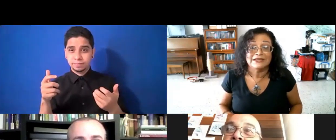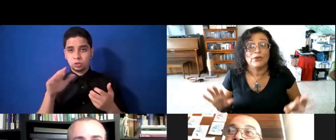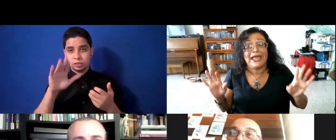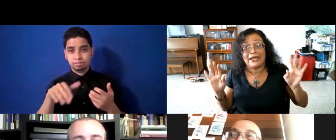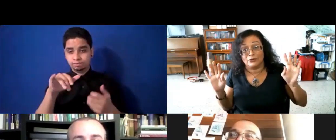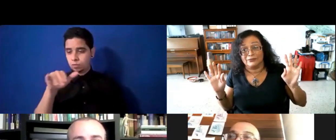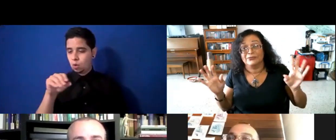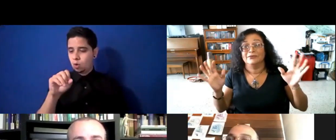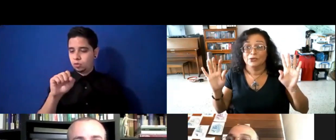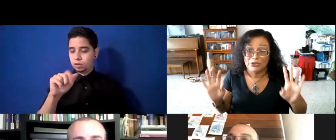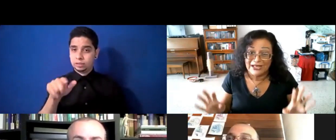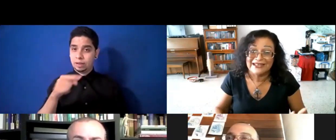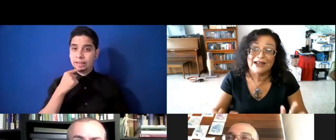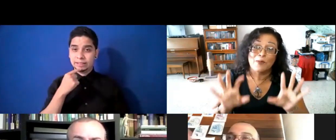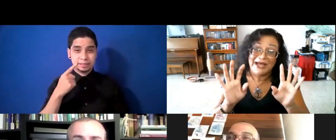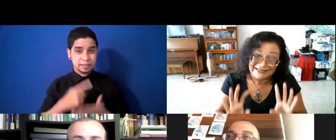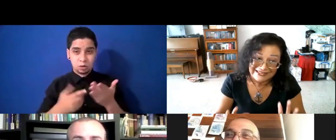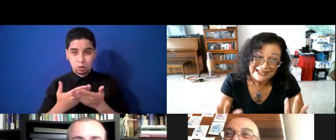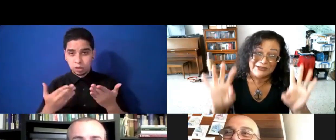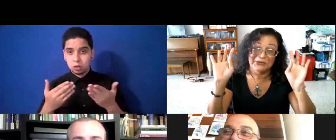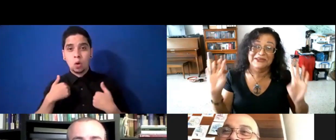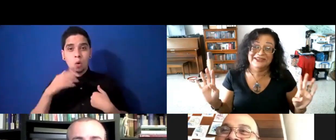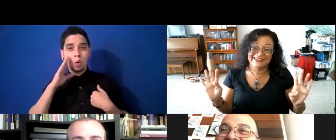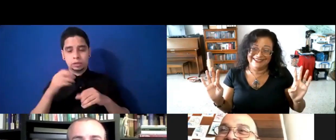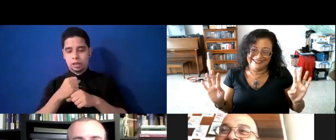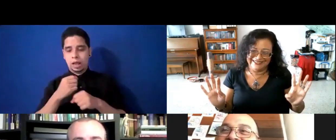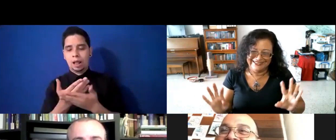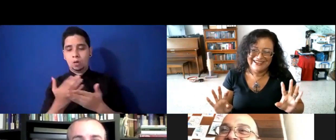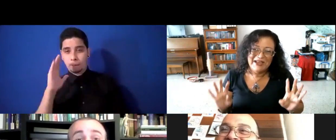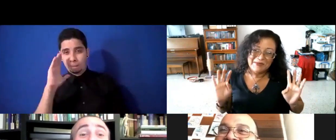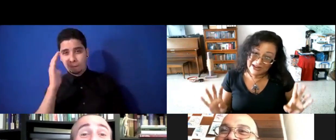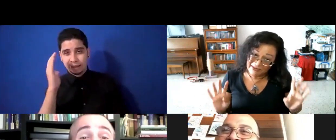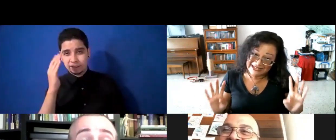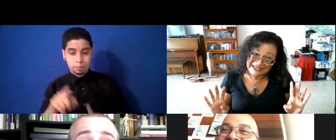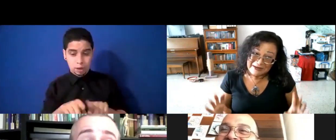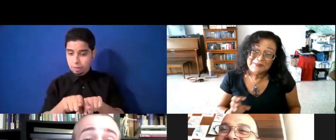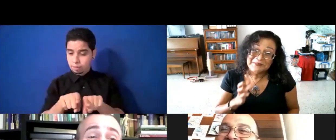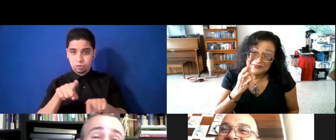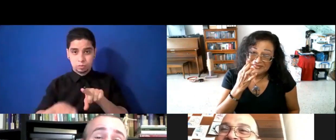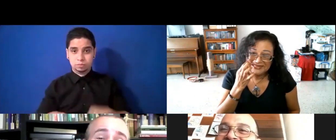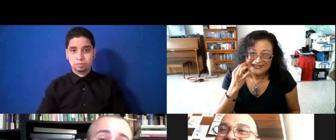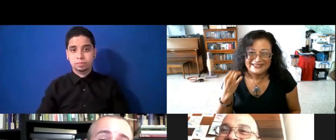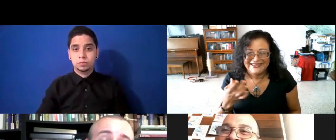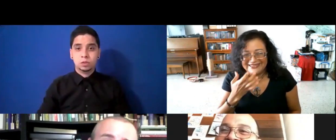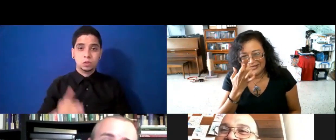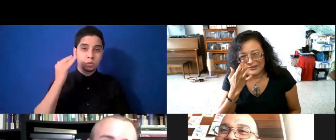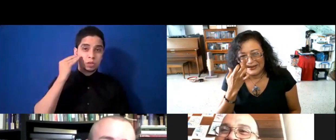dice, bueno, yo te voy a hacer algo parecido. Tú sabes que una vez una cliente,